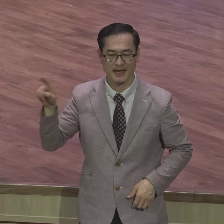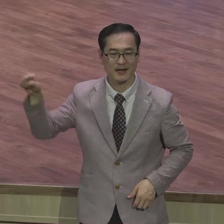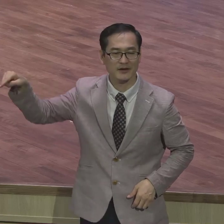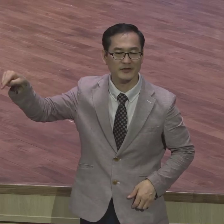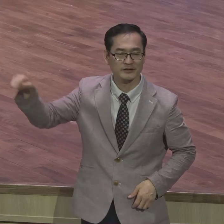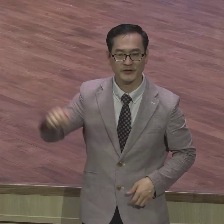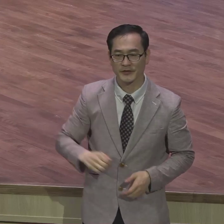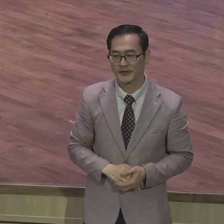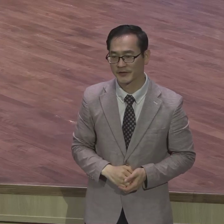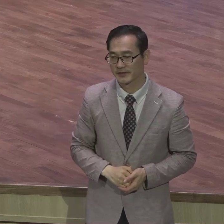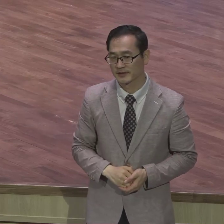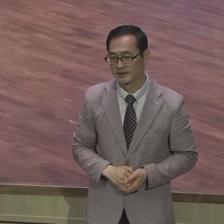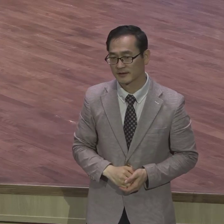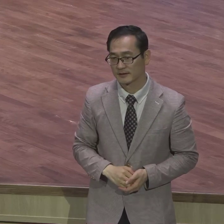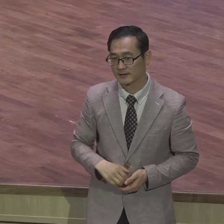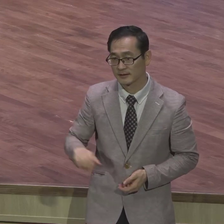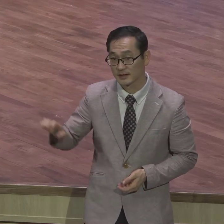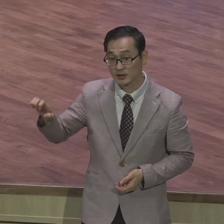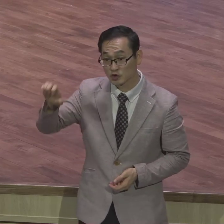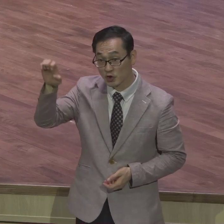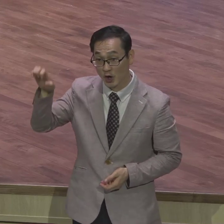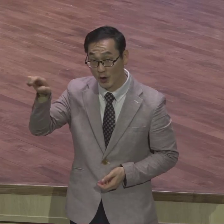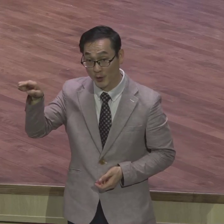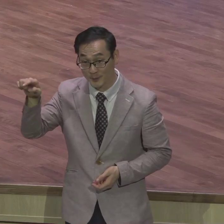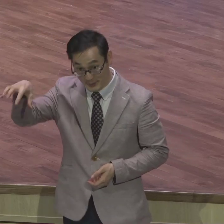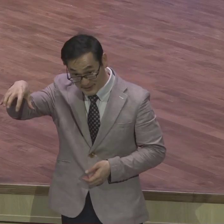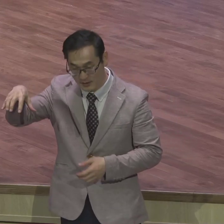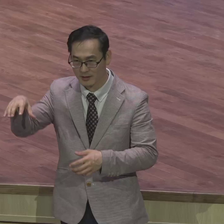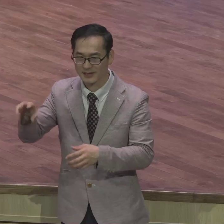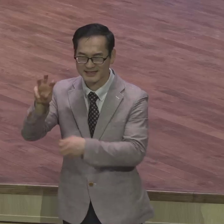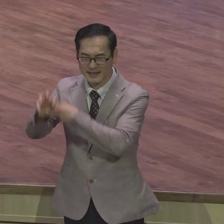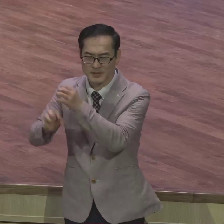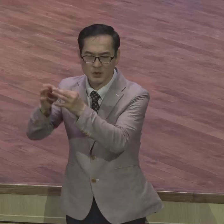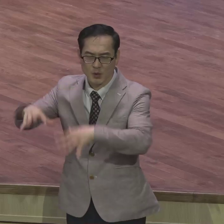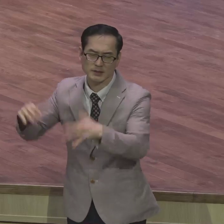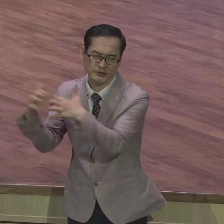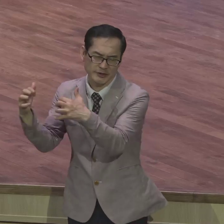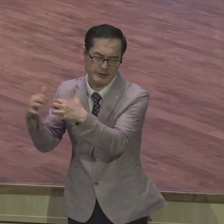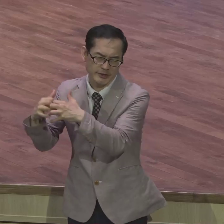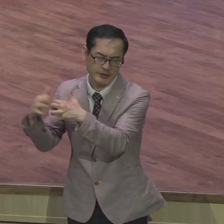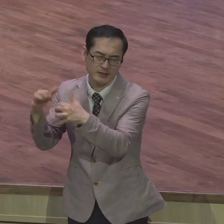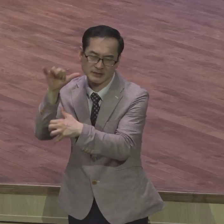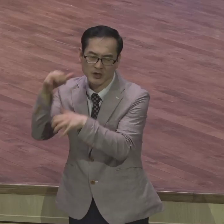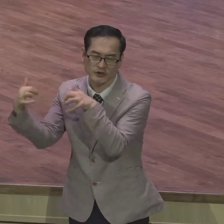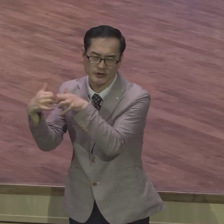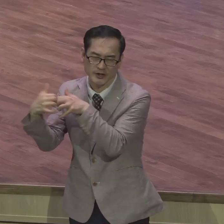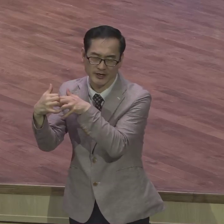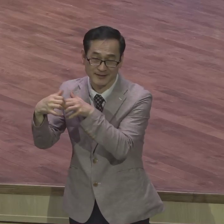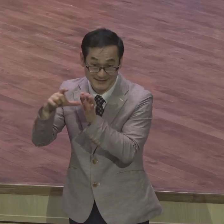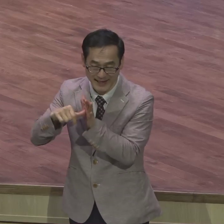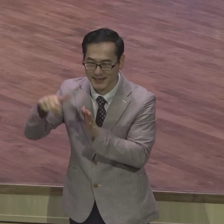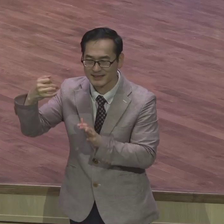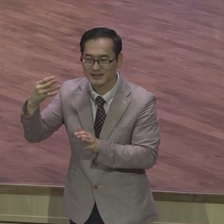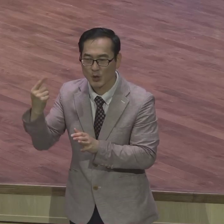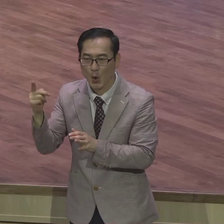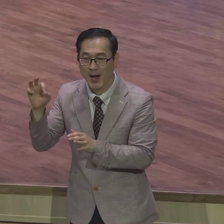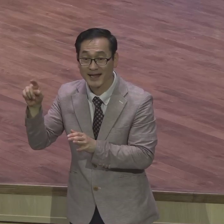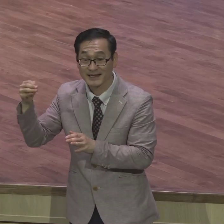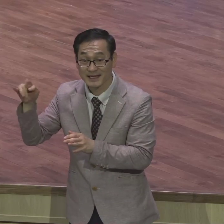유럽에서 30년 전쟁이 있었는데 30년 전쟁 때 크로아티아 젊은 군인들이 프랑스